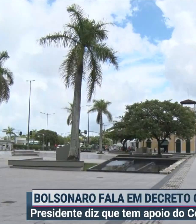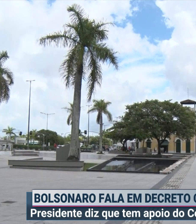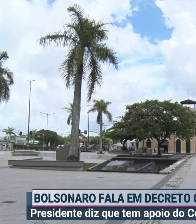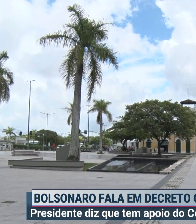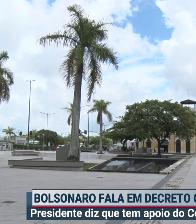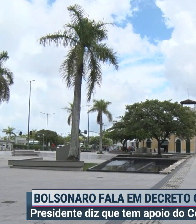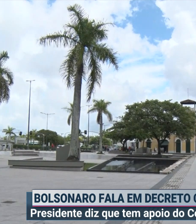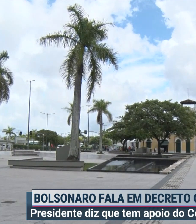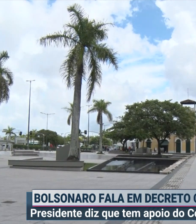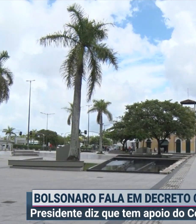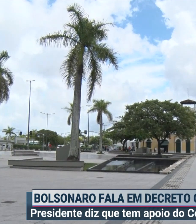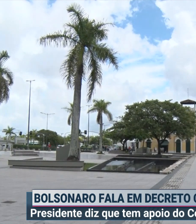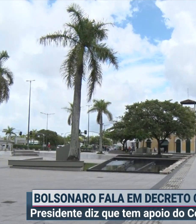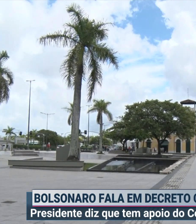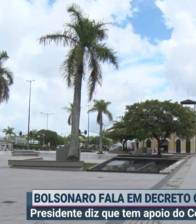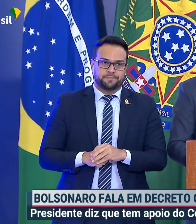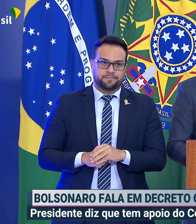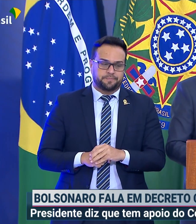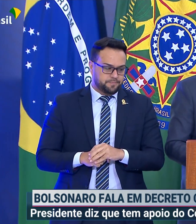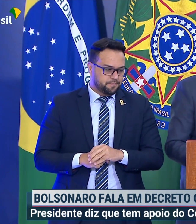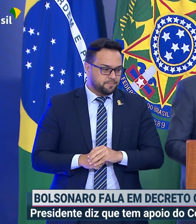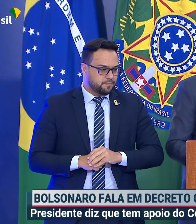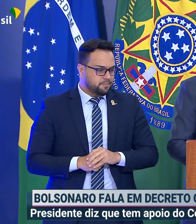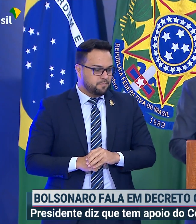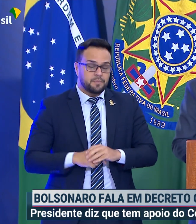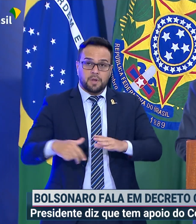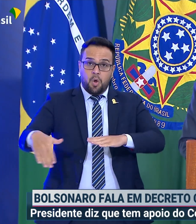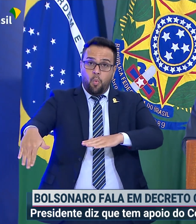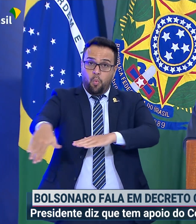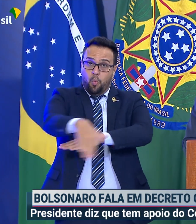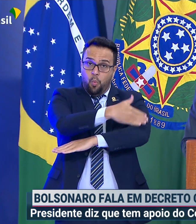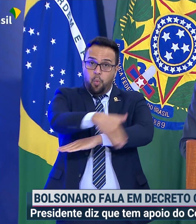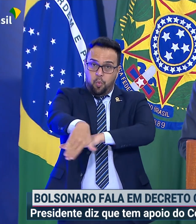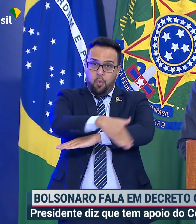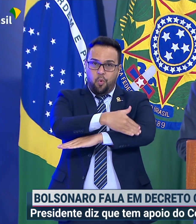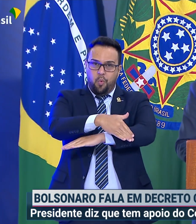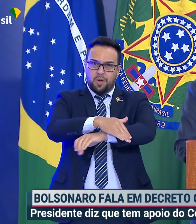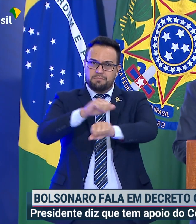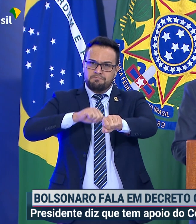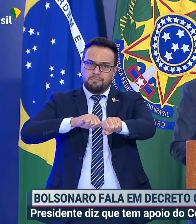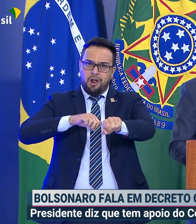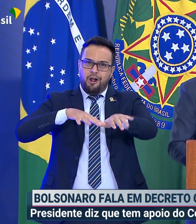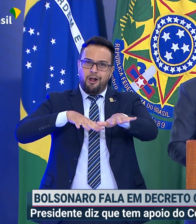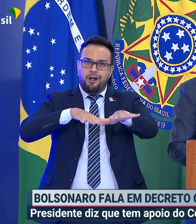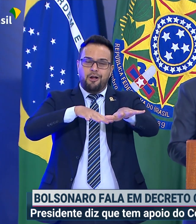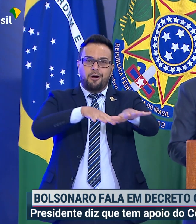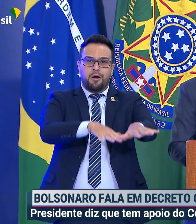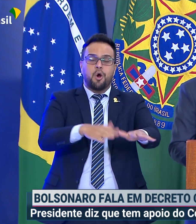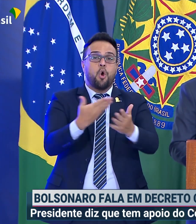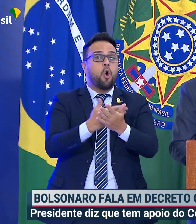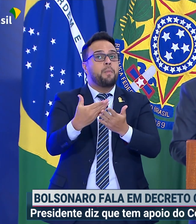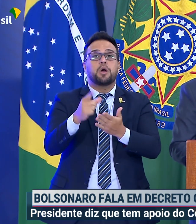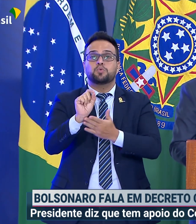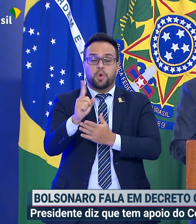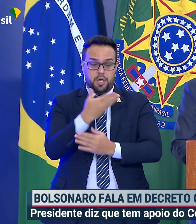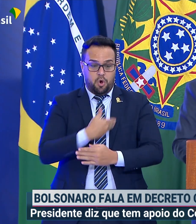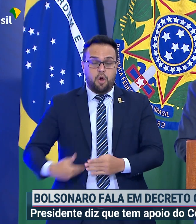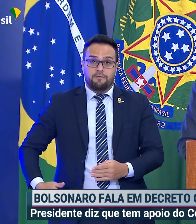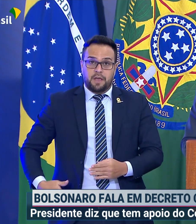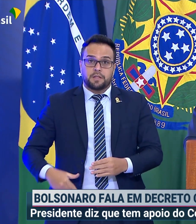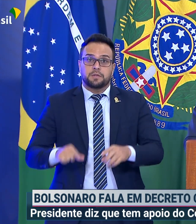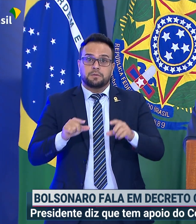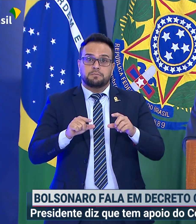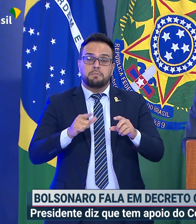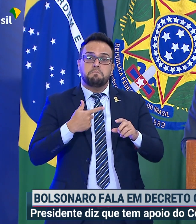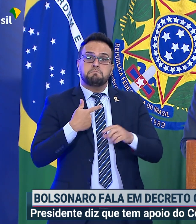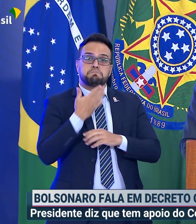e ameaçou quem contestar. Nas ruas já se começa a pedir por parte do governo que ele baixe um